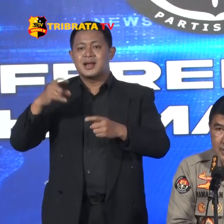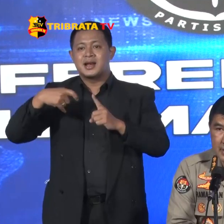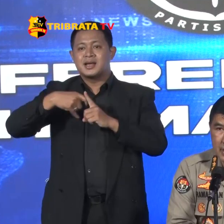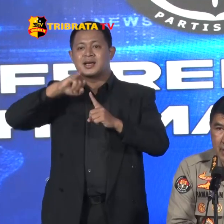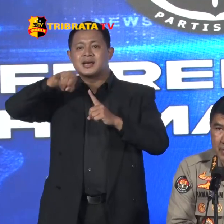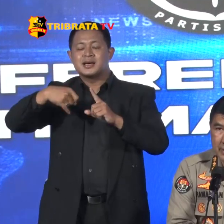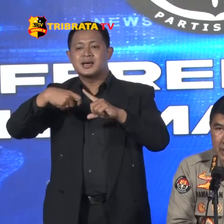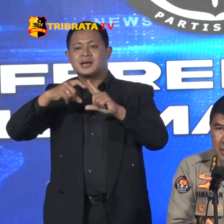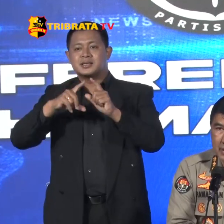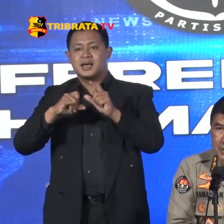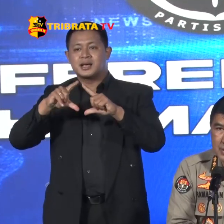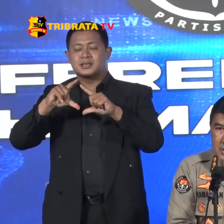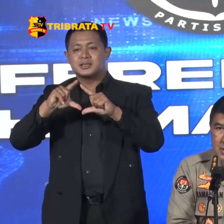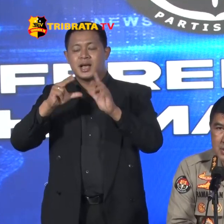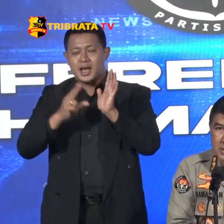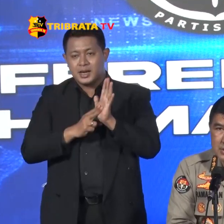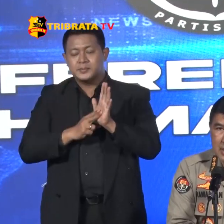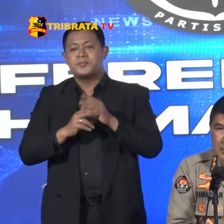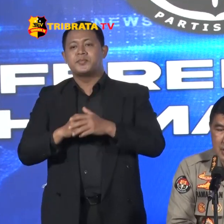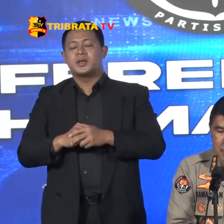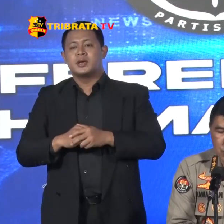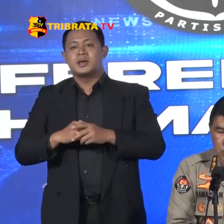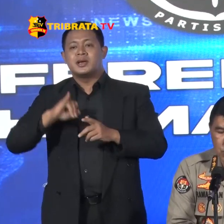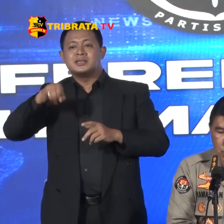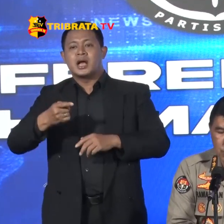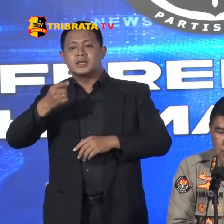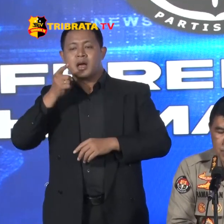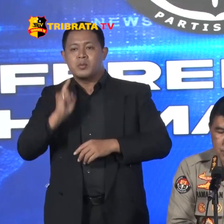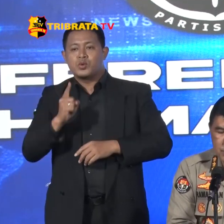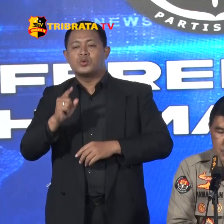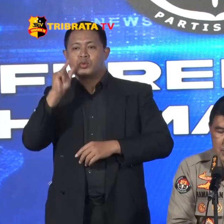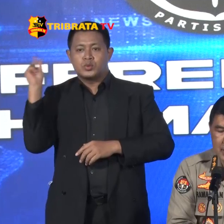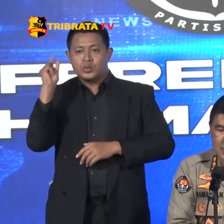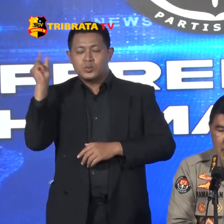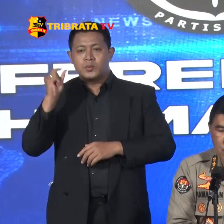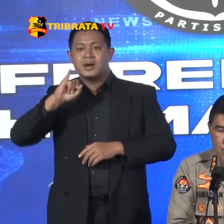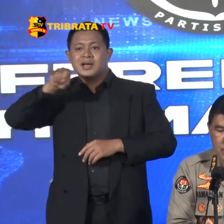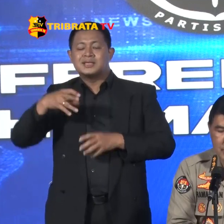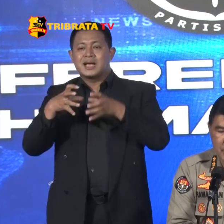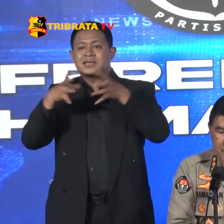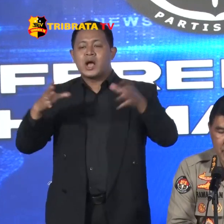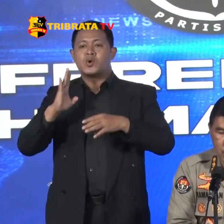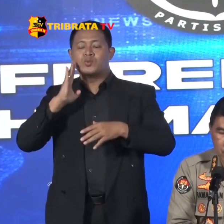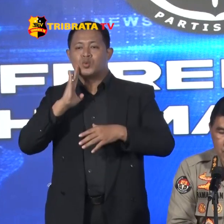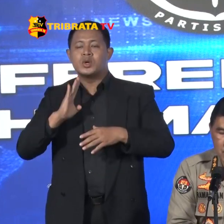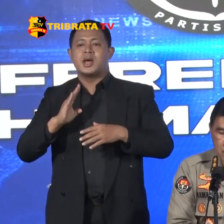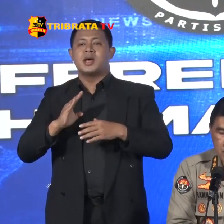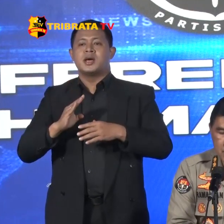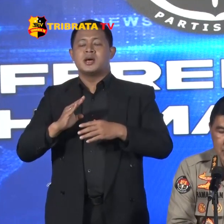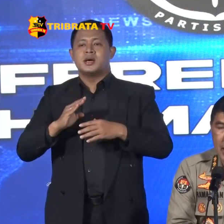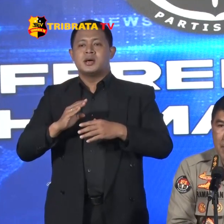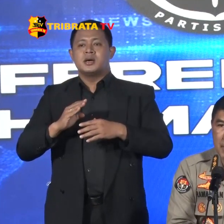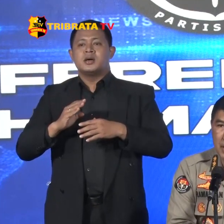Dalam hal ini Jaksa Penuntut Umum Jaksa Agung Muda Tindah Pidana Umum